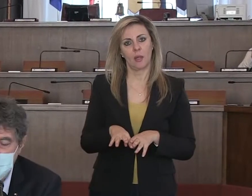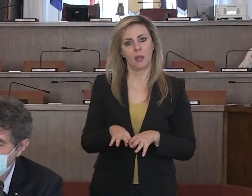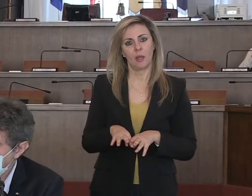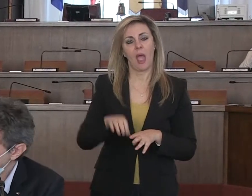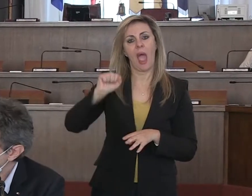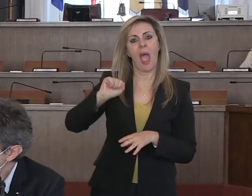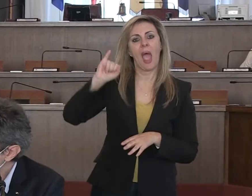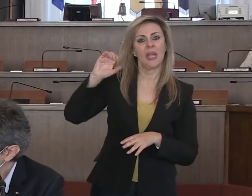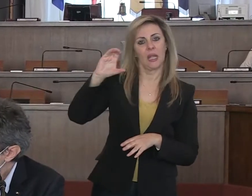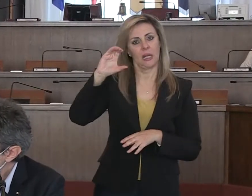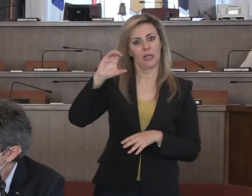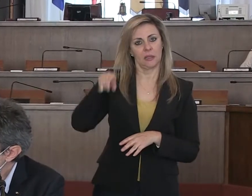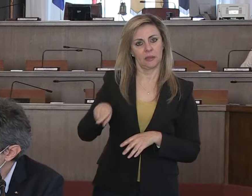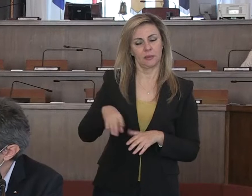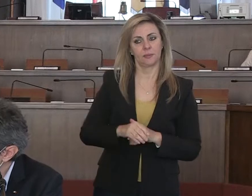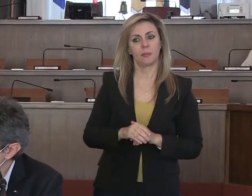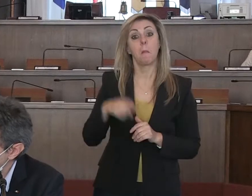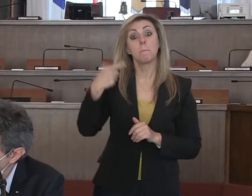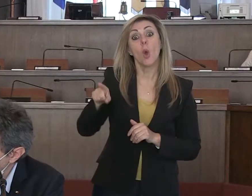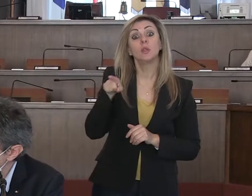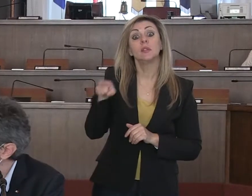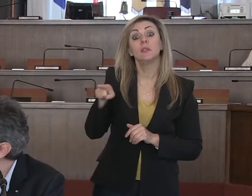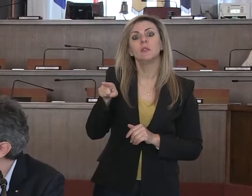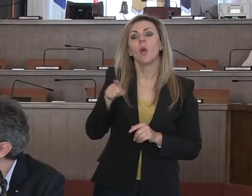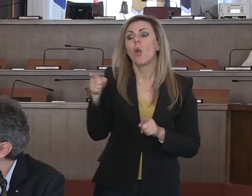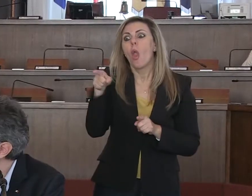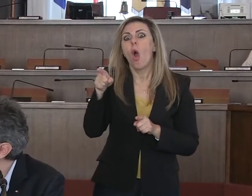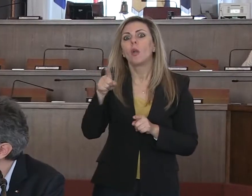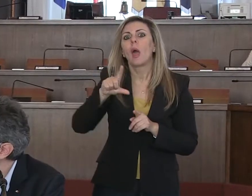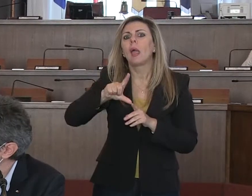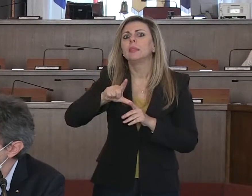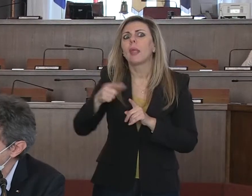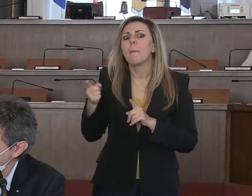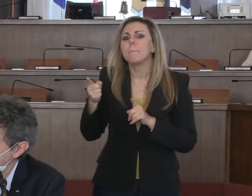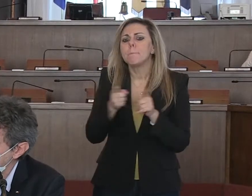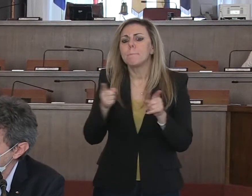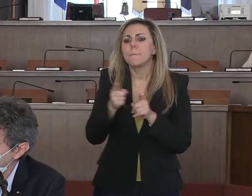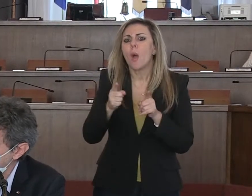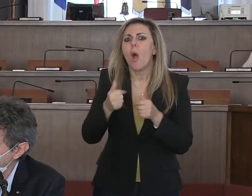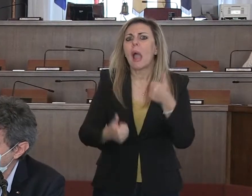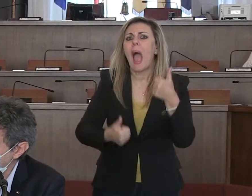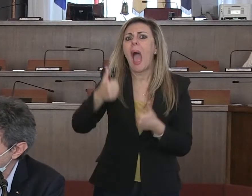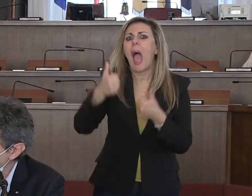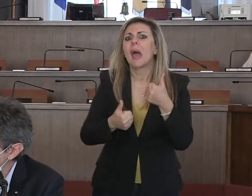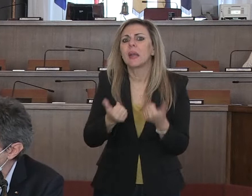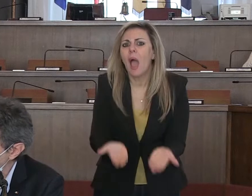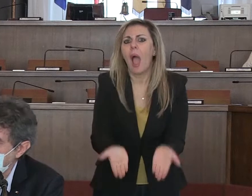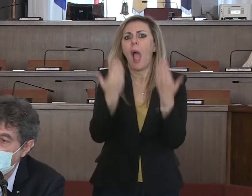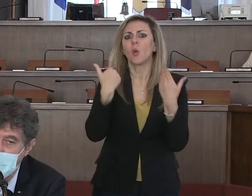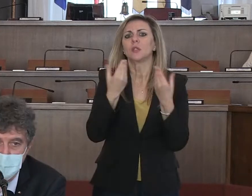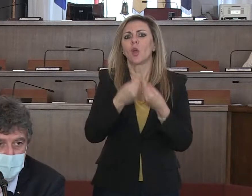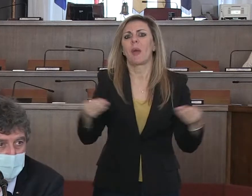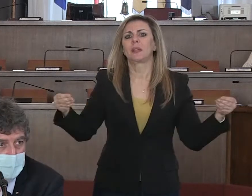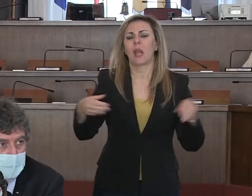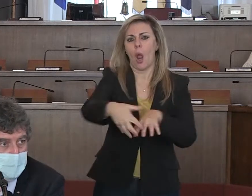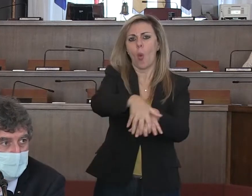'ARIC che aveva fatto per tempo una importante gara di acquisizione di fornitura di materiali tra questi